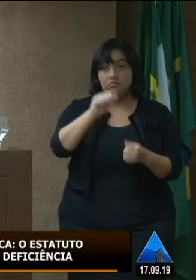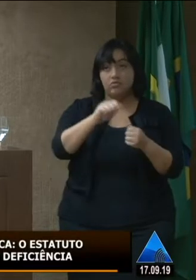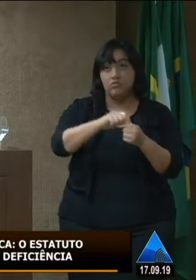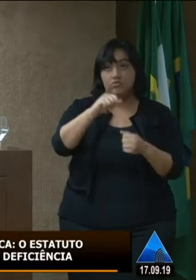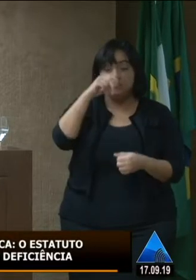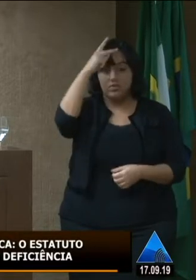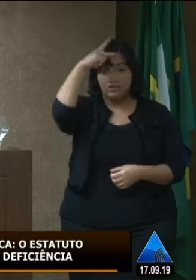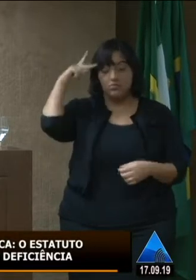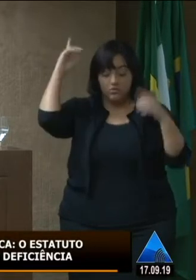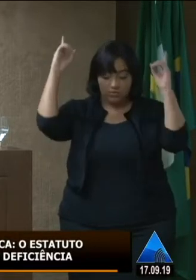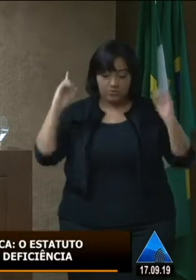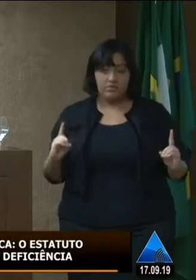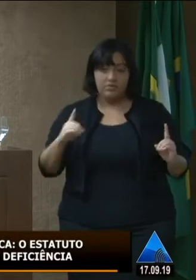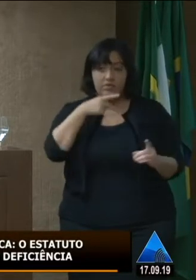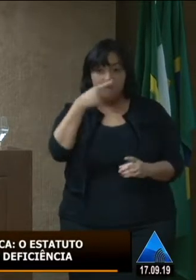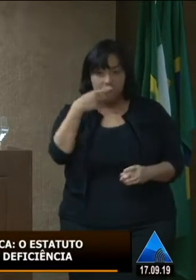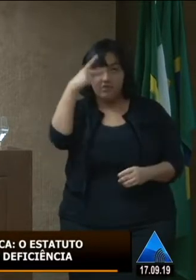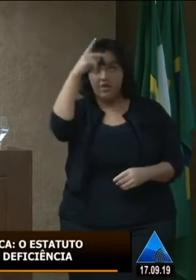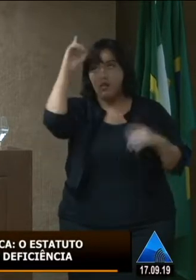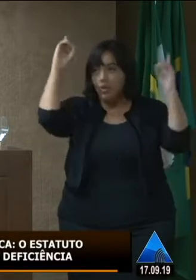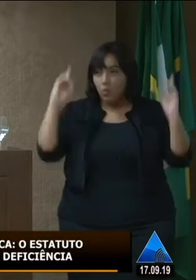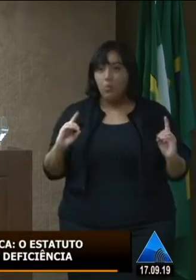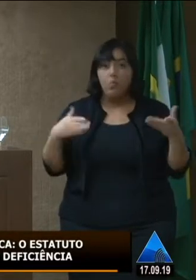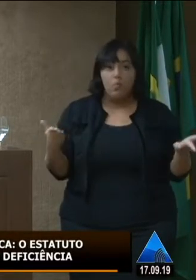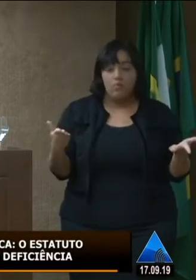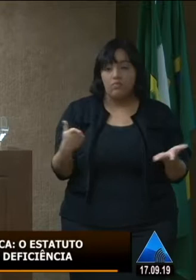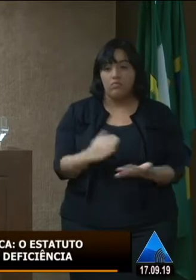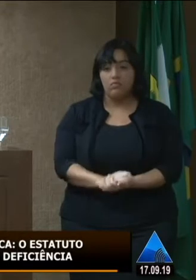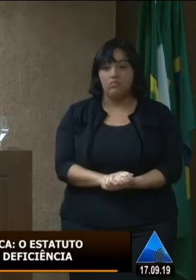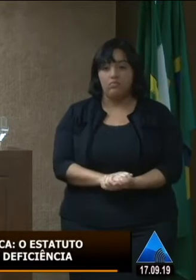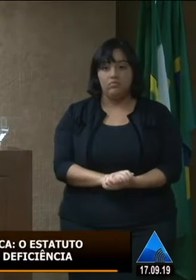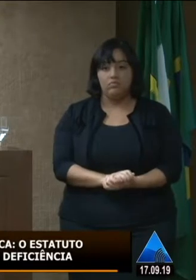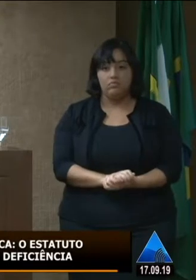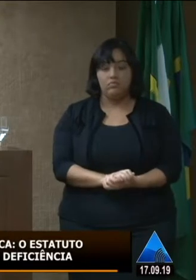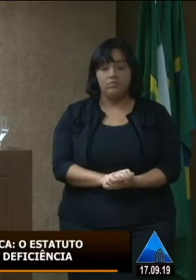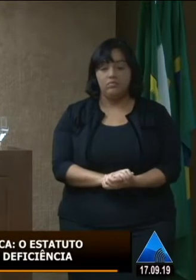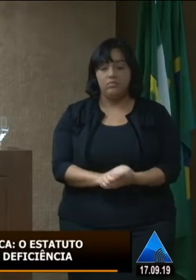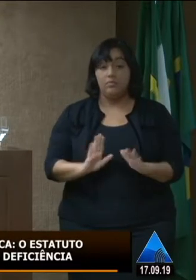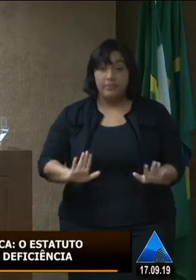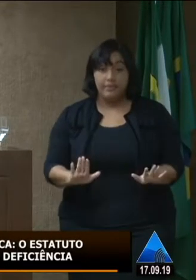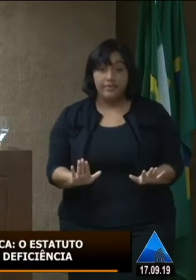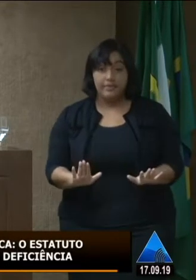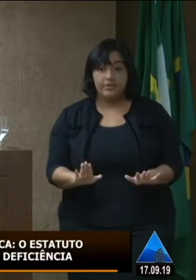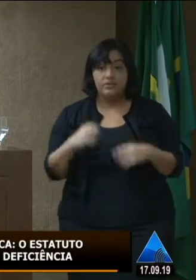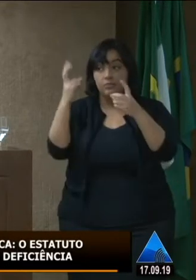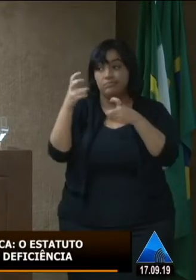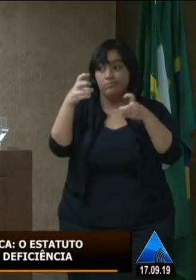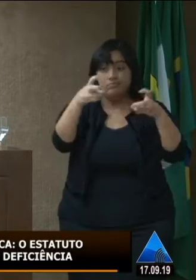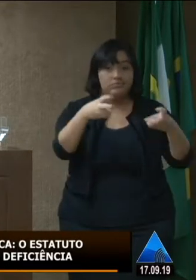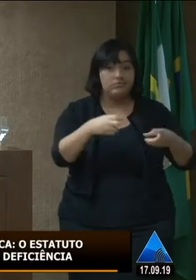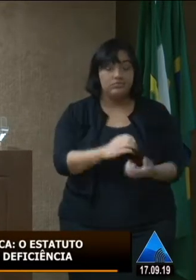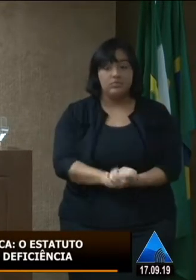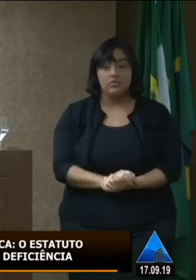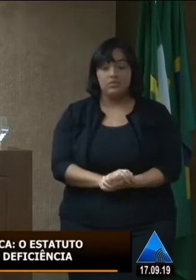né? Que diz a sua deficiência, só isso. E mais fiscalização, nas empresas, que